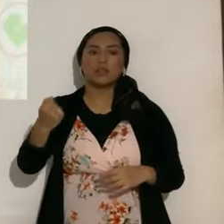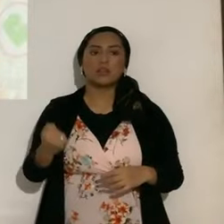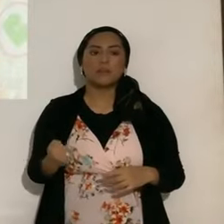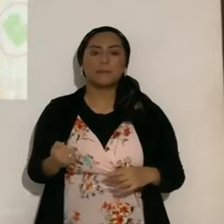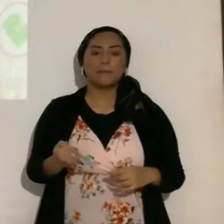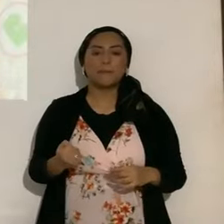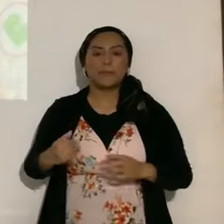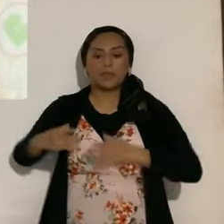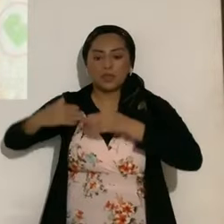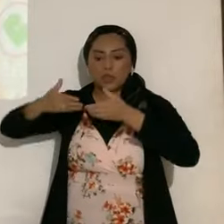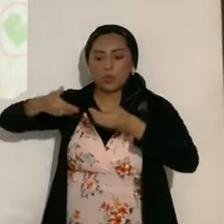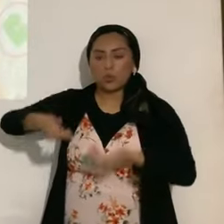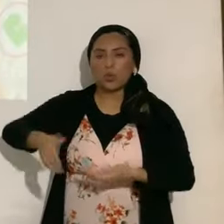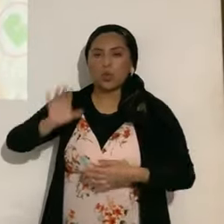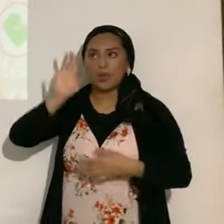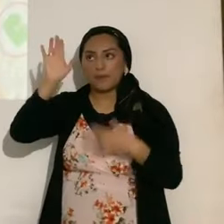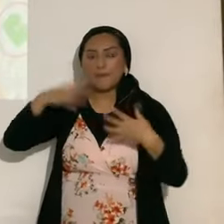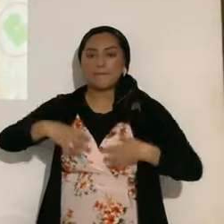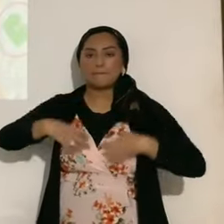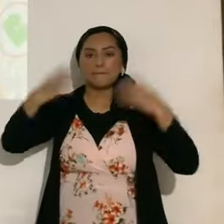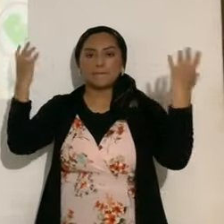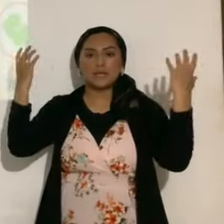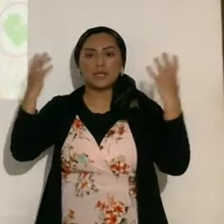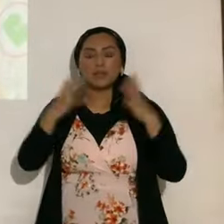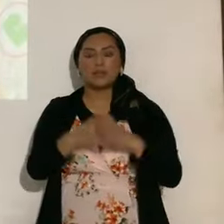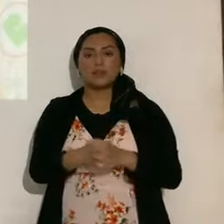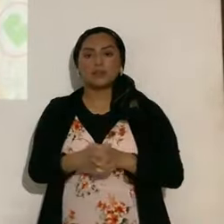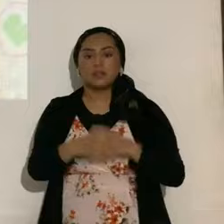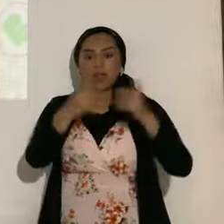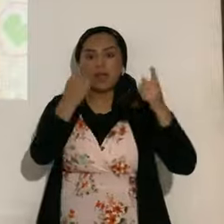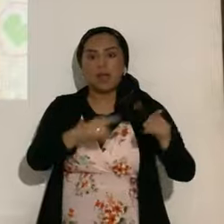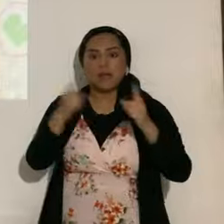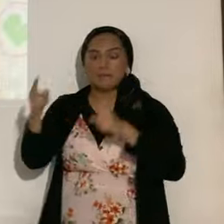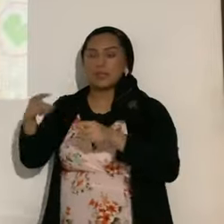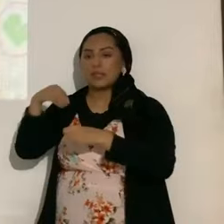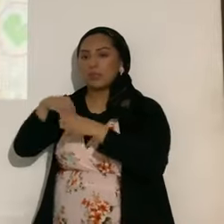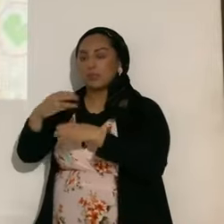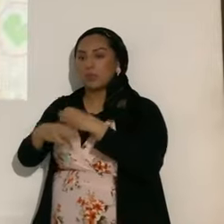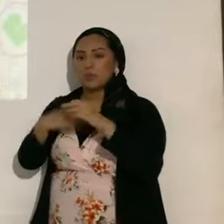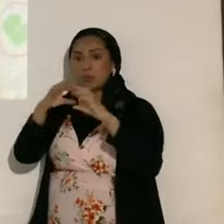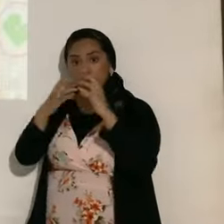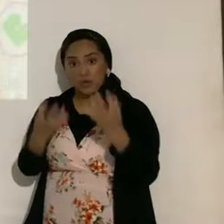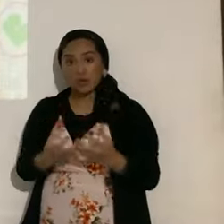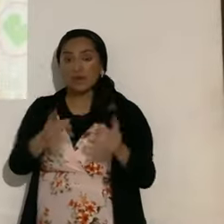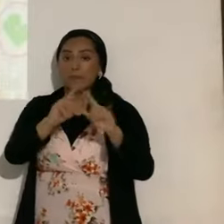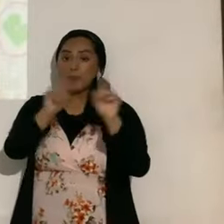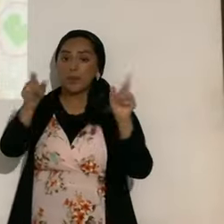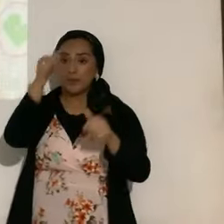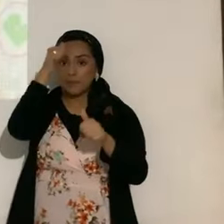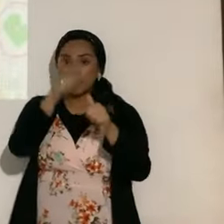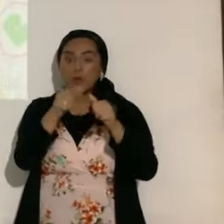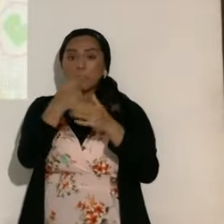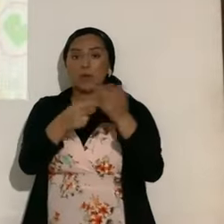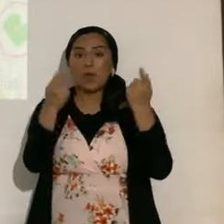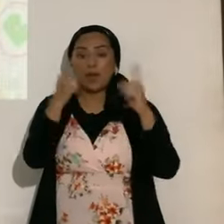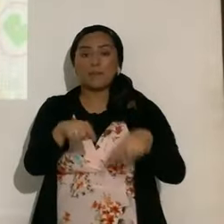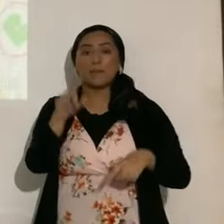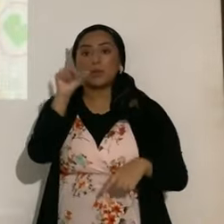derrama su, su, su, sucede en la tierra, pero recuerden, lo que sucedió en el 2020, eso